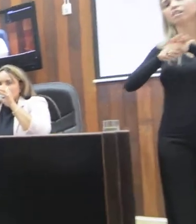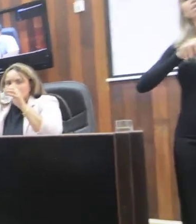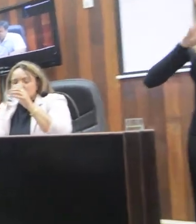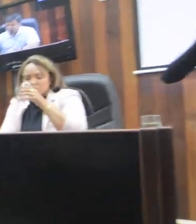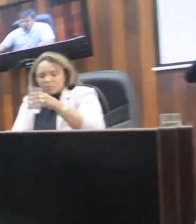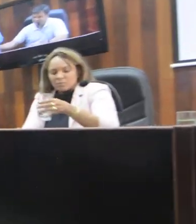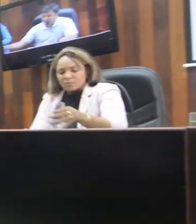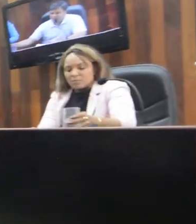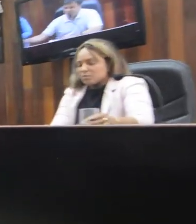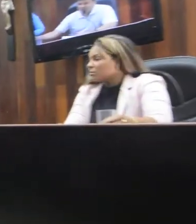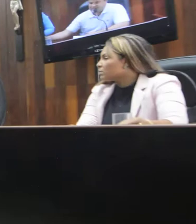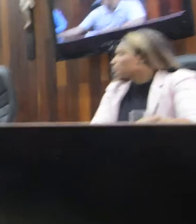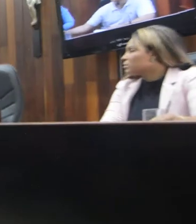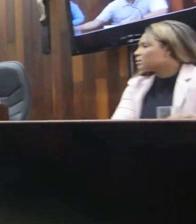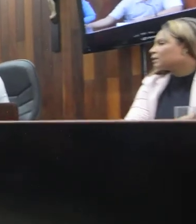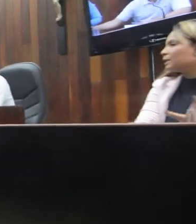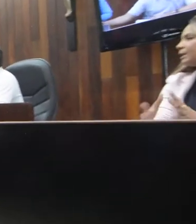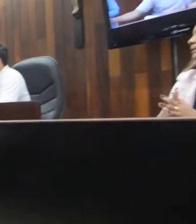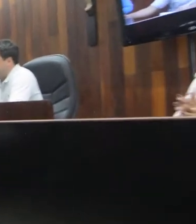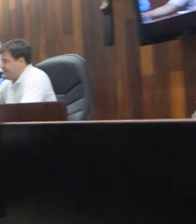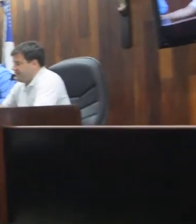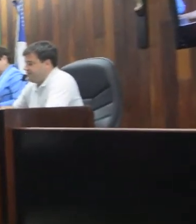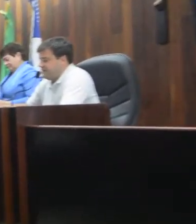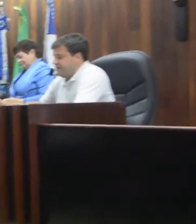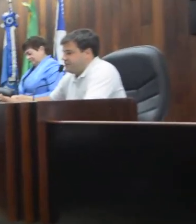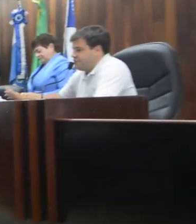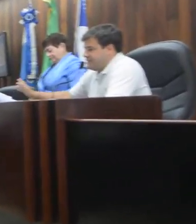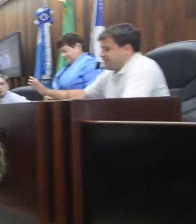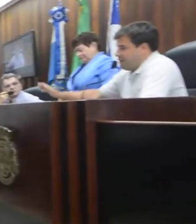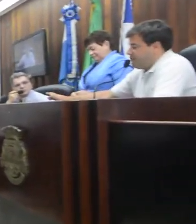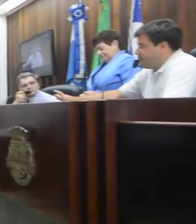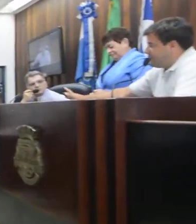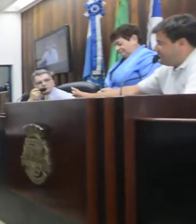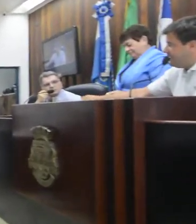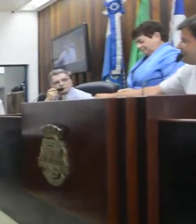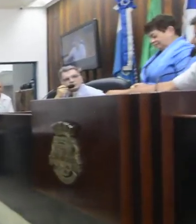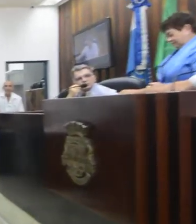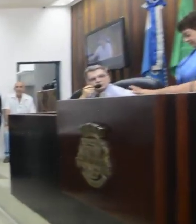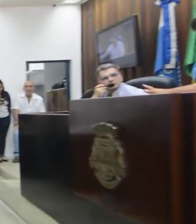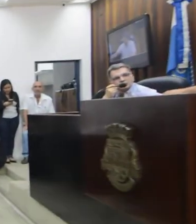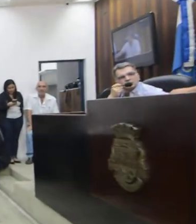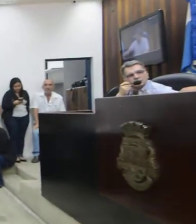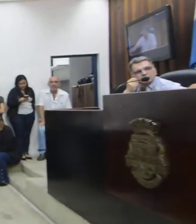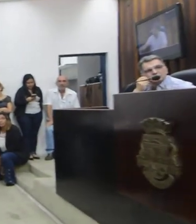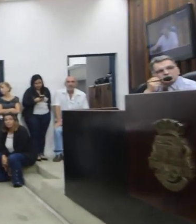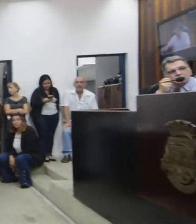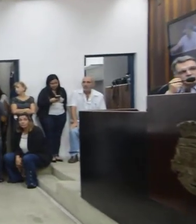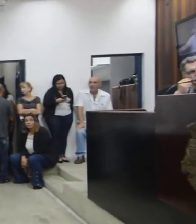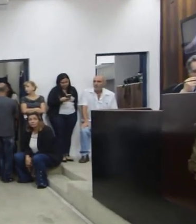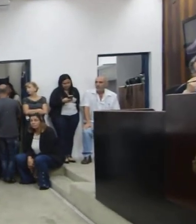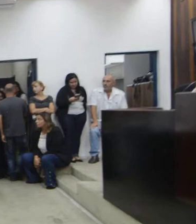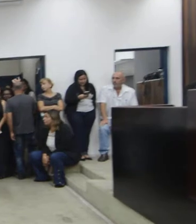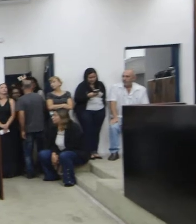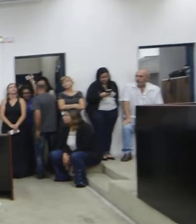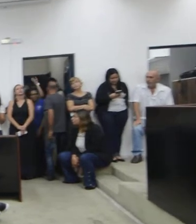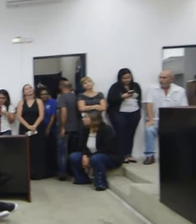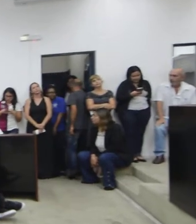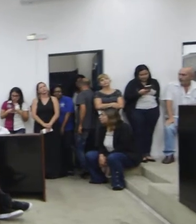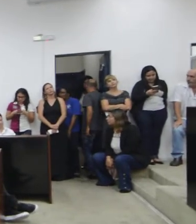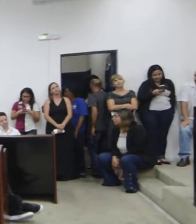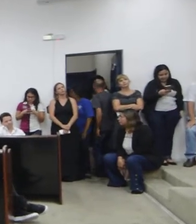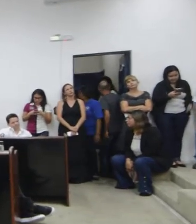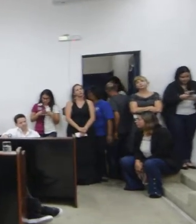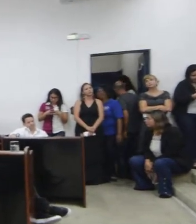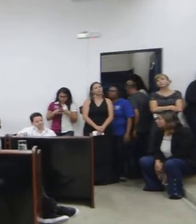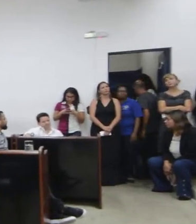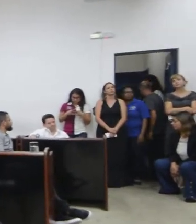a todos os funcionários, muito obrigado por ter participado, em especial a Bruna, como o Marcos 355, que se dedicou,